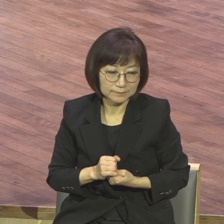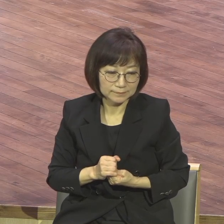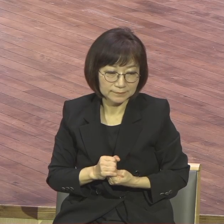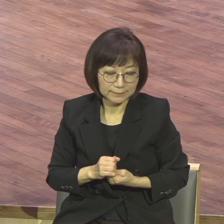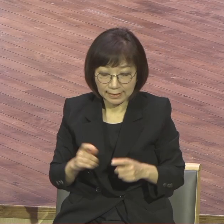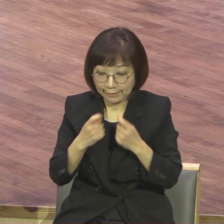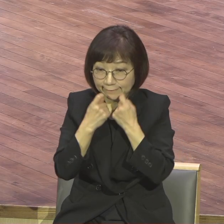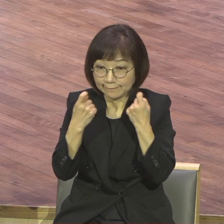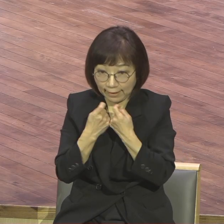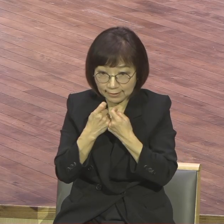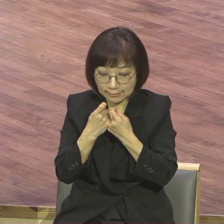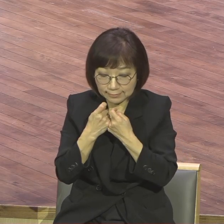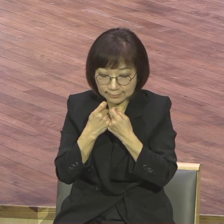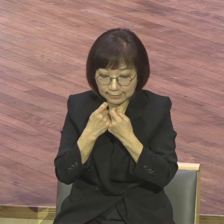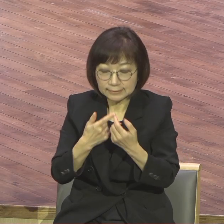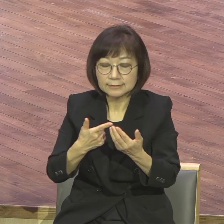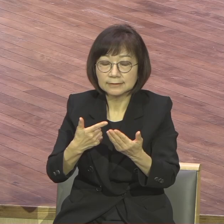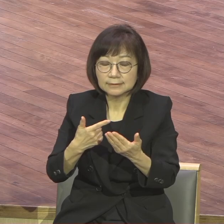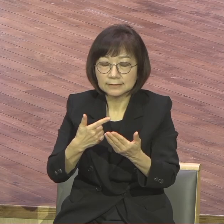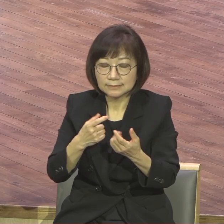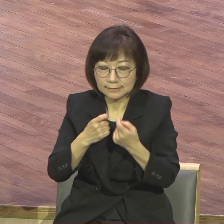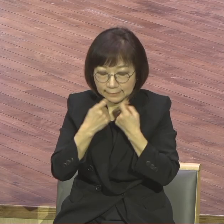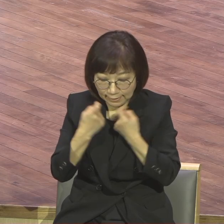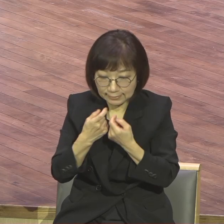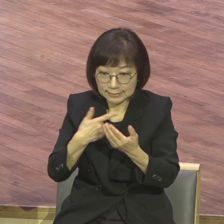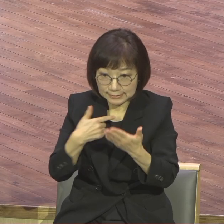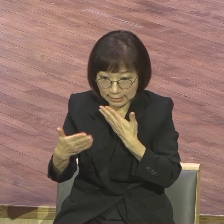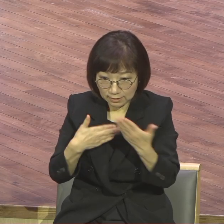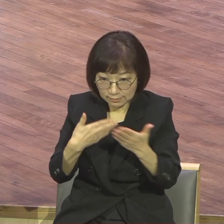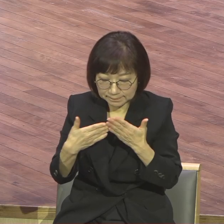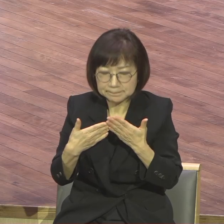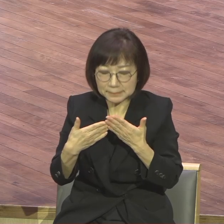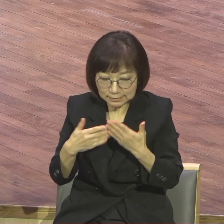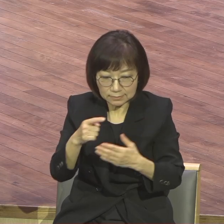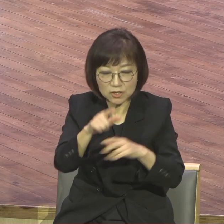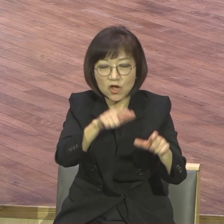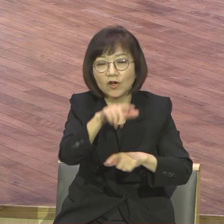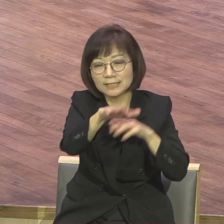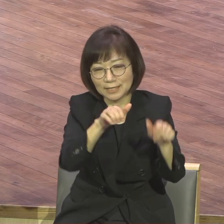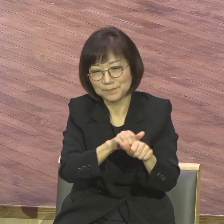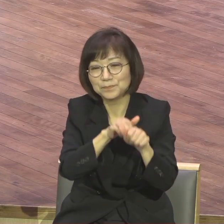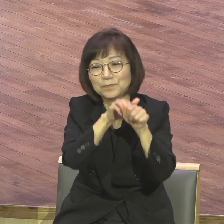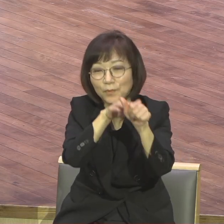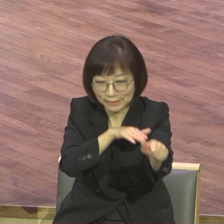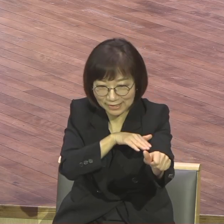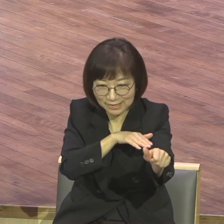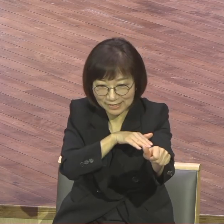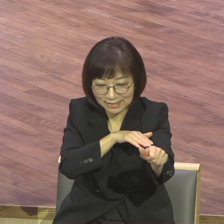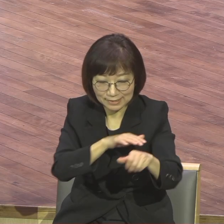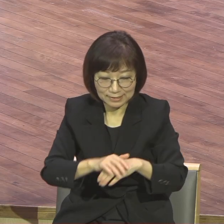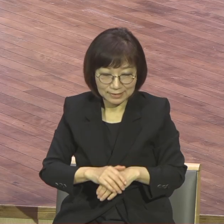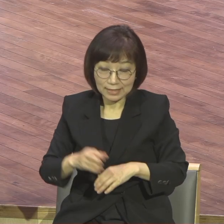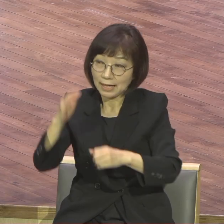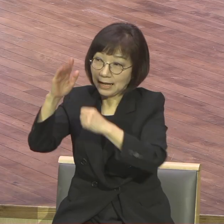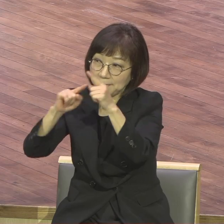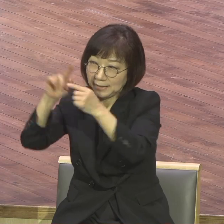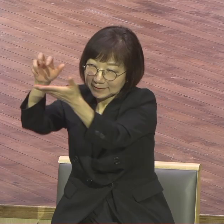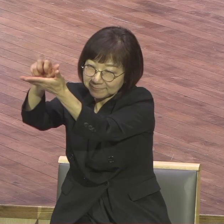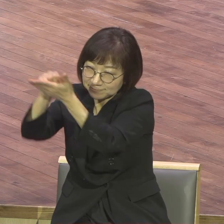체험토록 예수님께서 인도를 해 준 겁니다 말씀이 삶속에 적용되고 현장에 가서